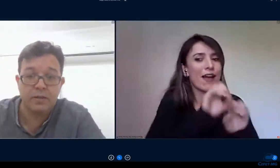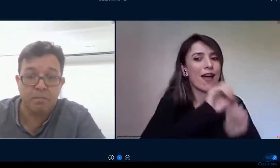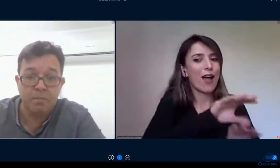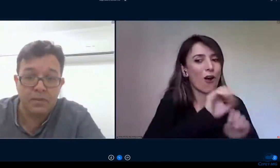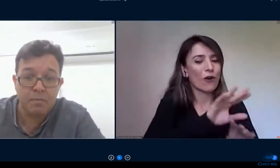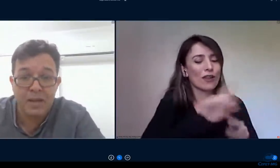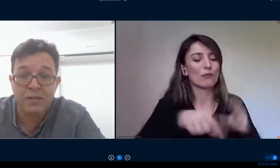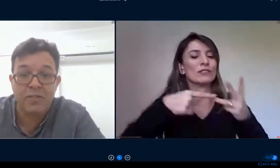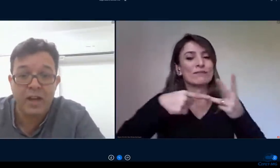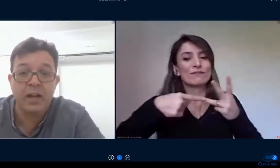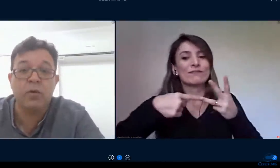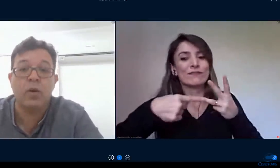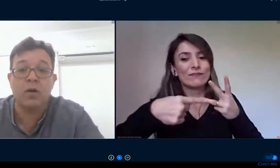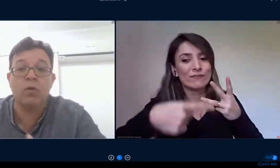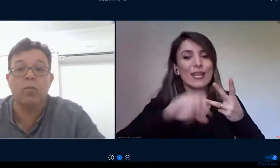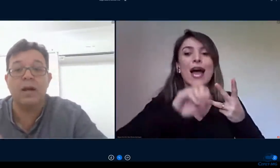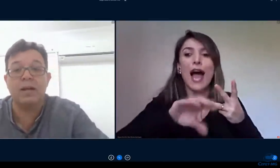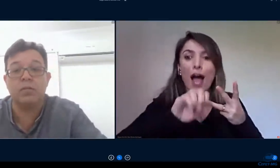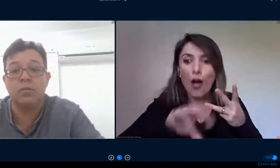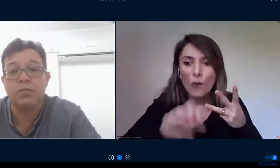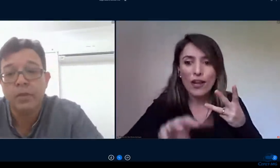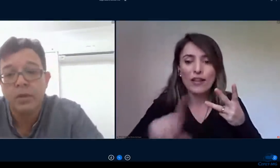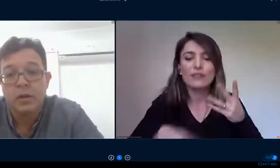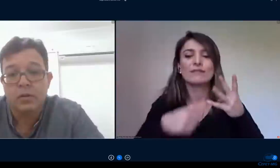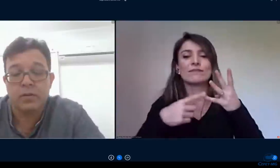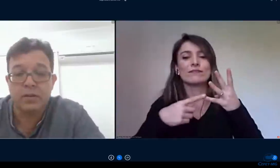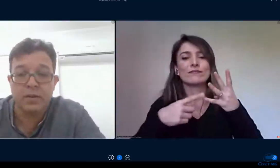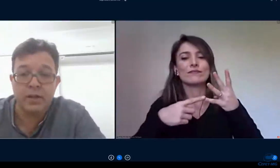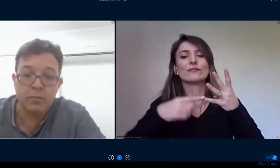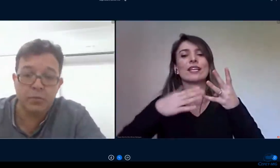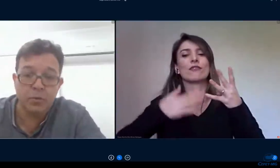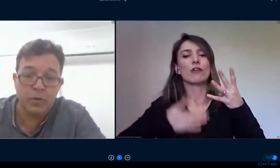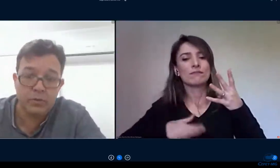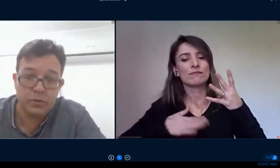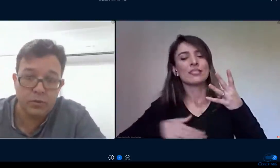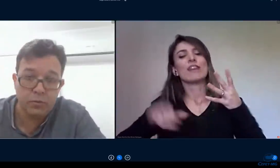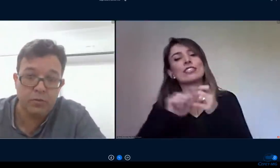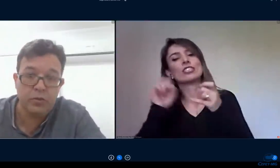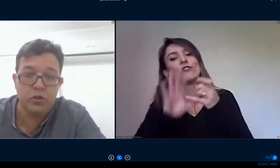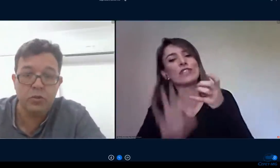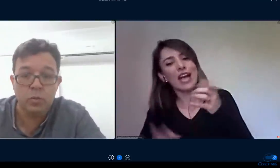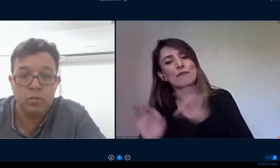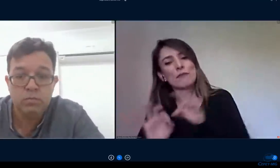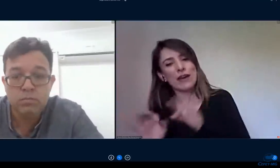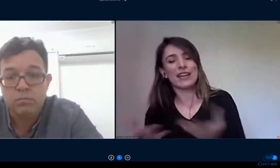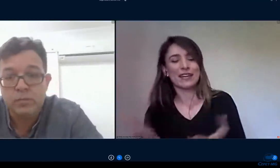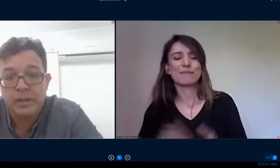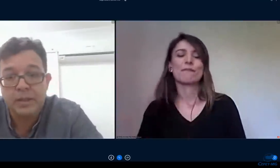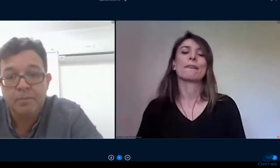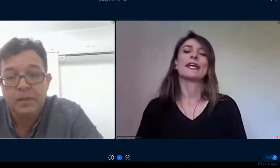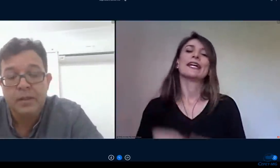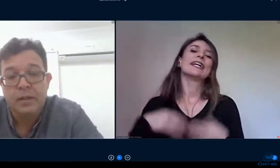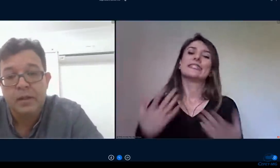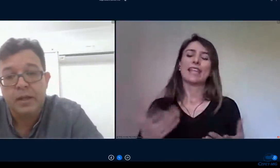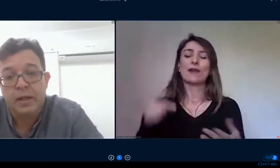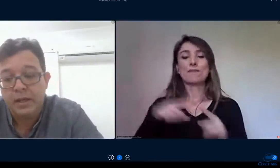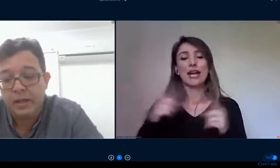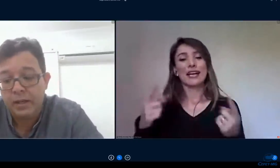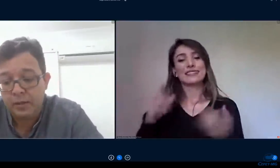esse periférico acumulado nós levaríamos para o ano de 2021 né